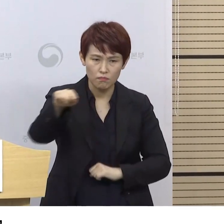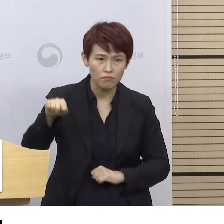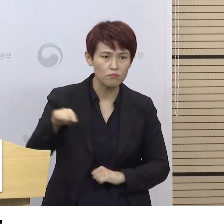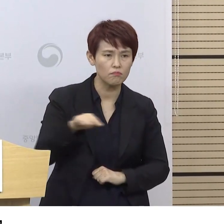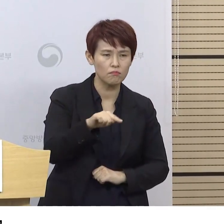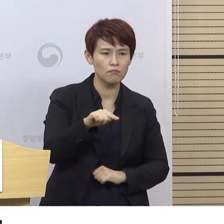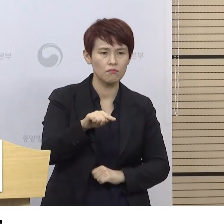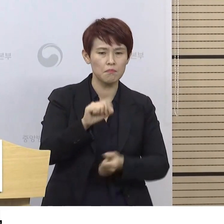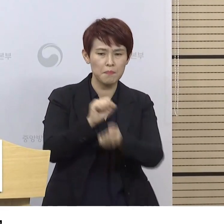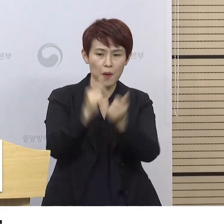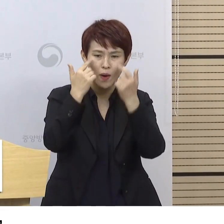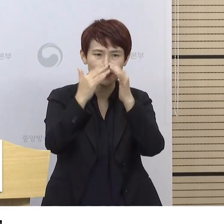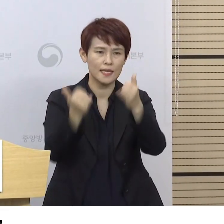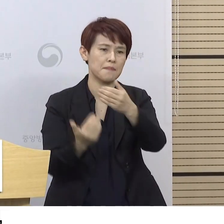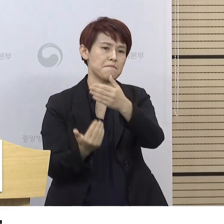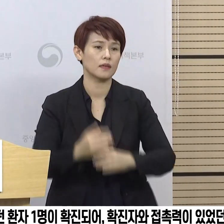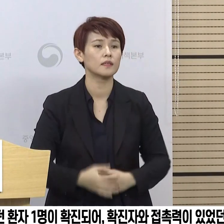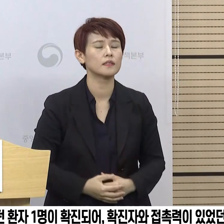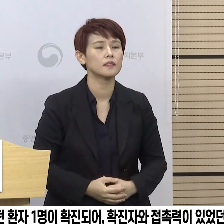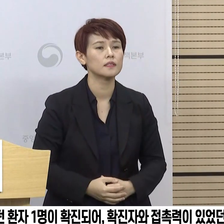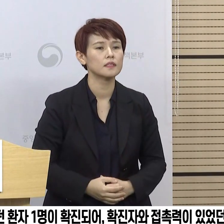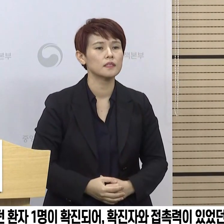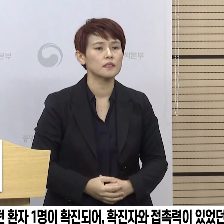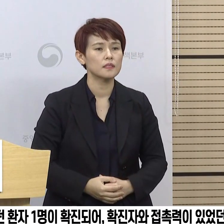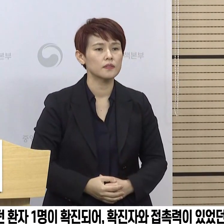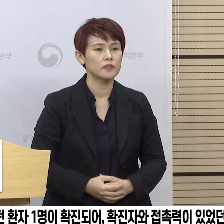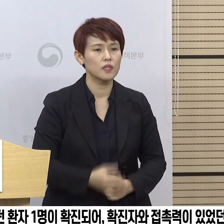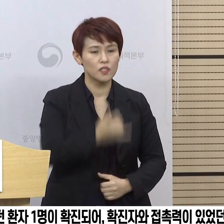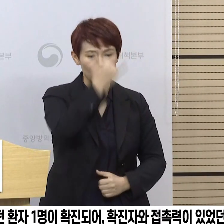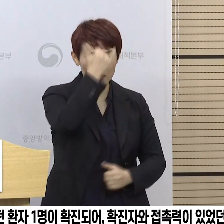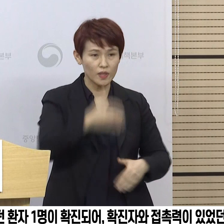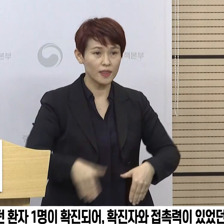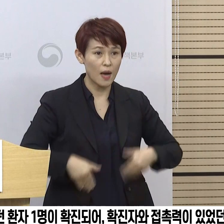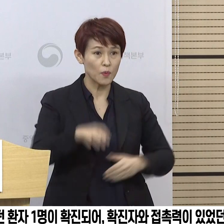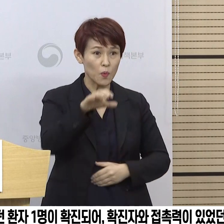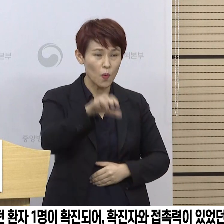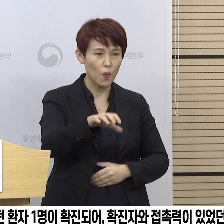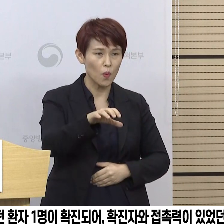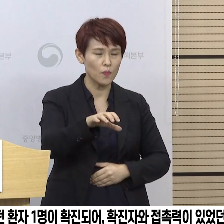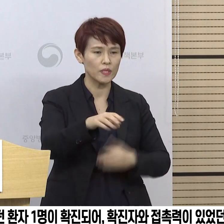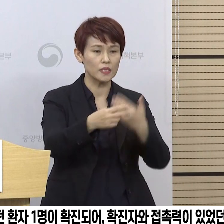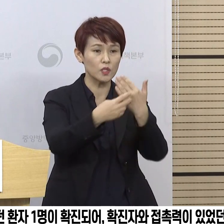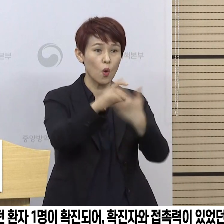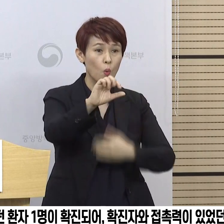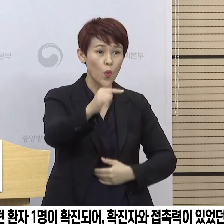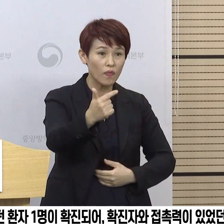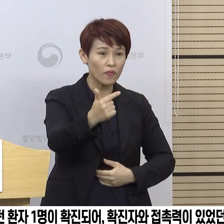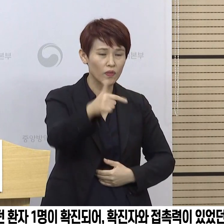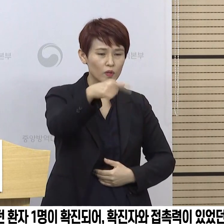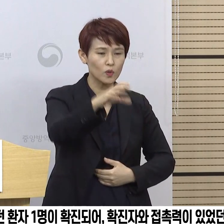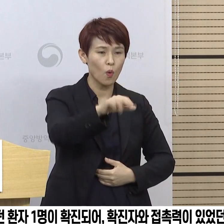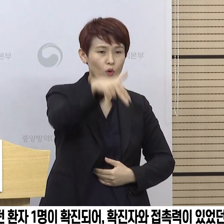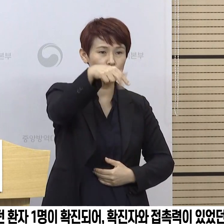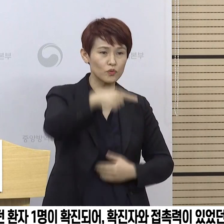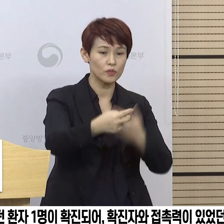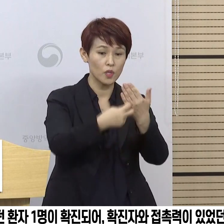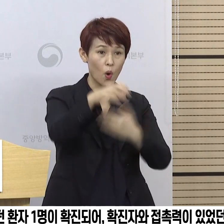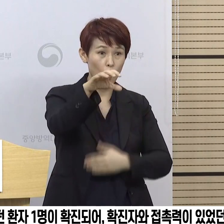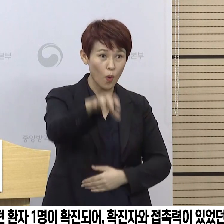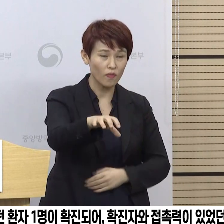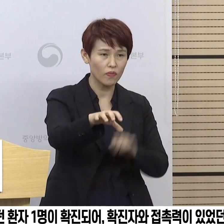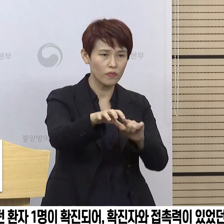확진자가 발생을 하고 있습니다. 또한 충남에 있는 지방의료원인 공주의료원에서 2월